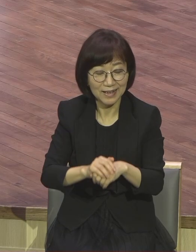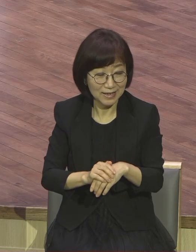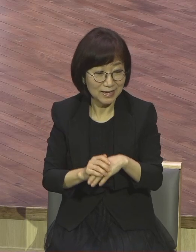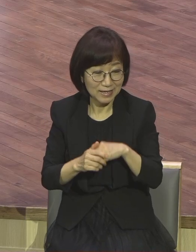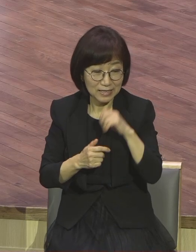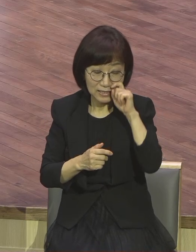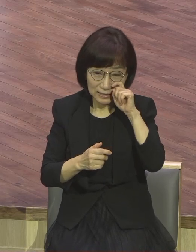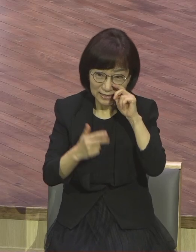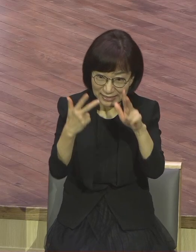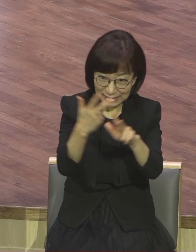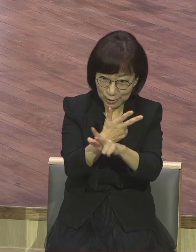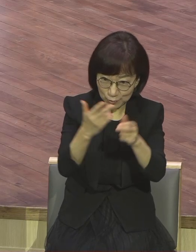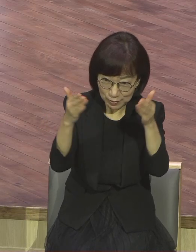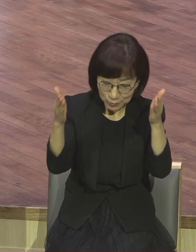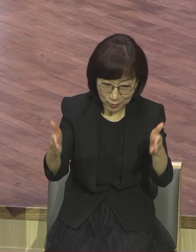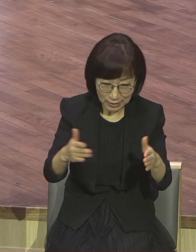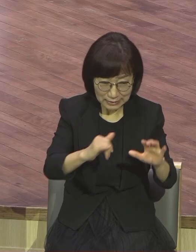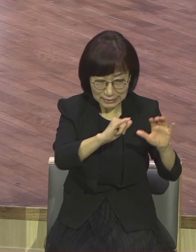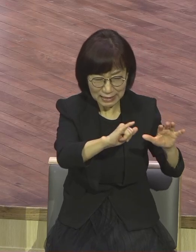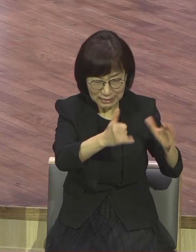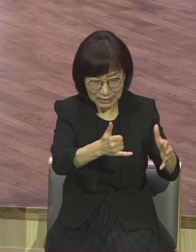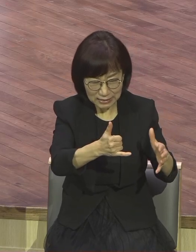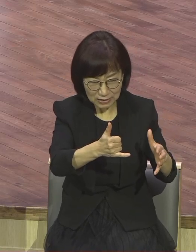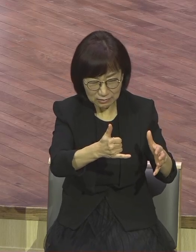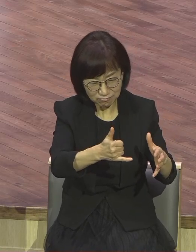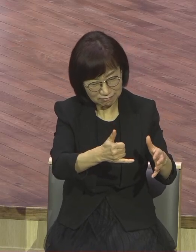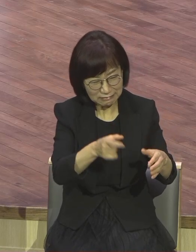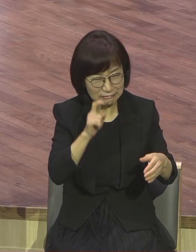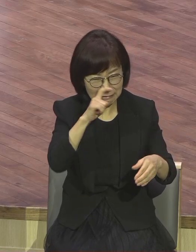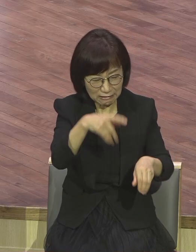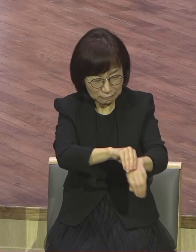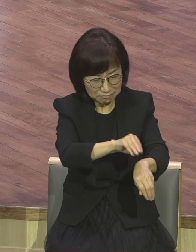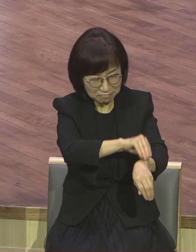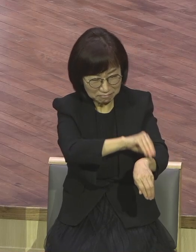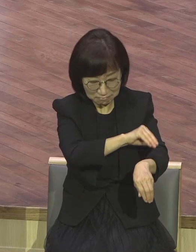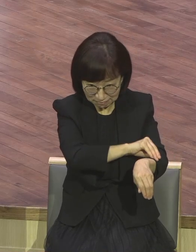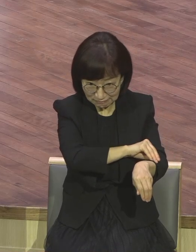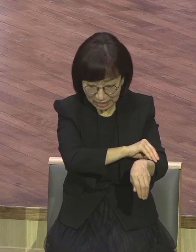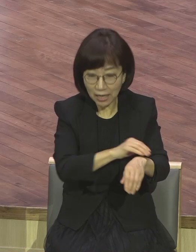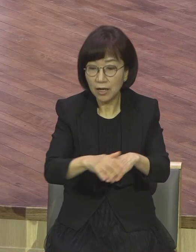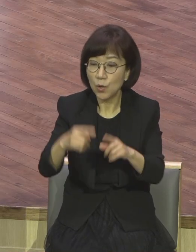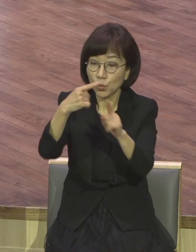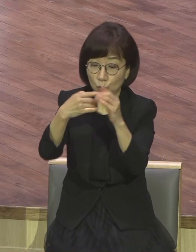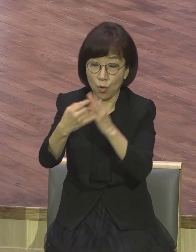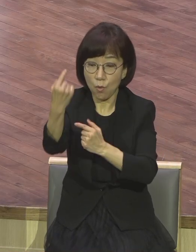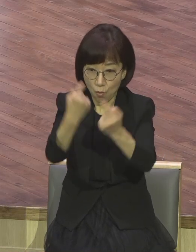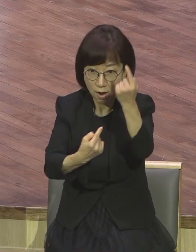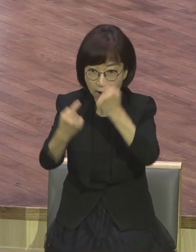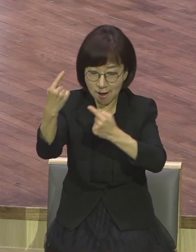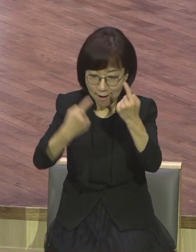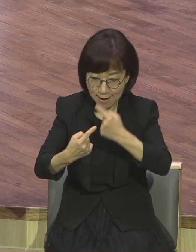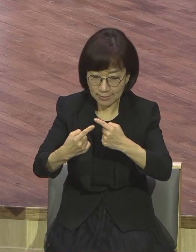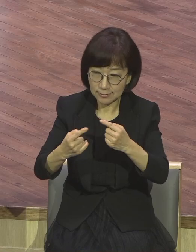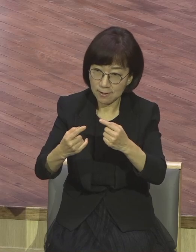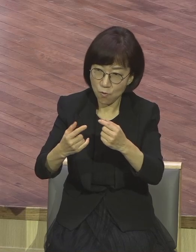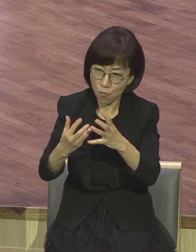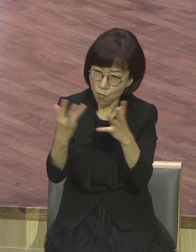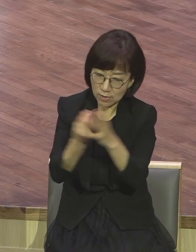떼묻은 것 완전히 망가진 것 완전히 비틀어진 것 바로 해가지고 하나님의 형상 회복시켜서 세상에 나가서 하나님의 자유답게